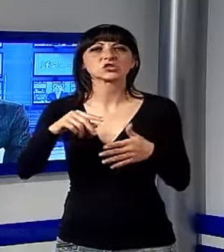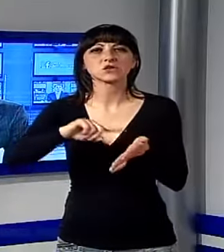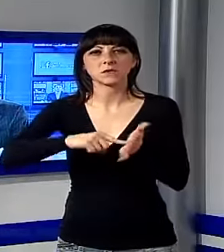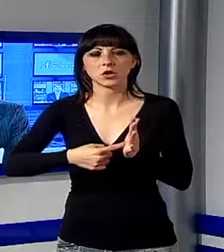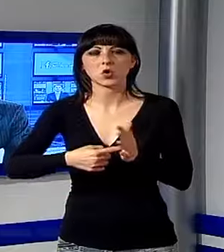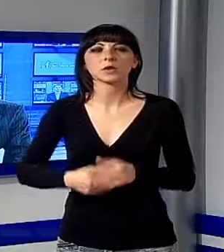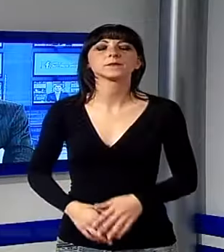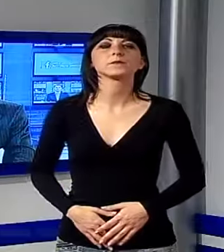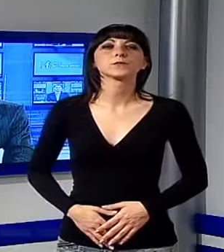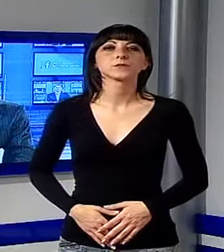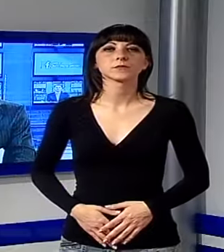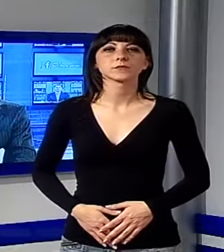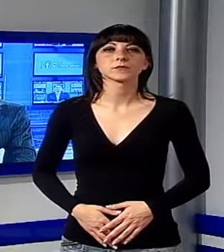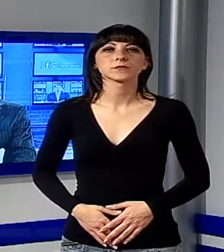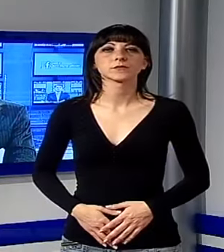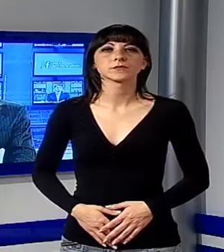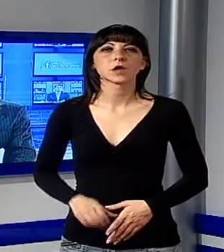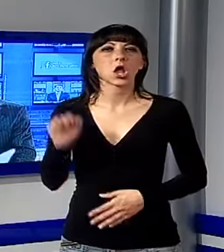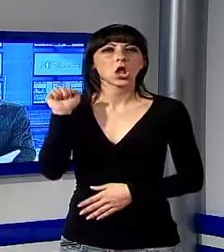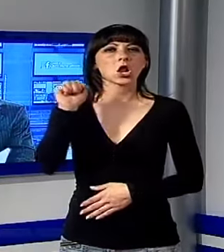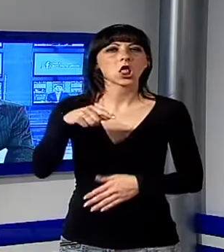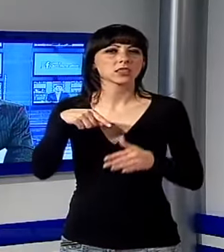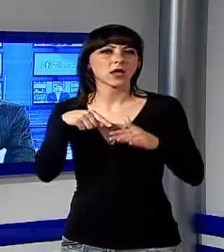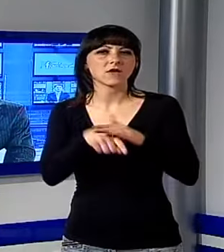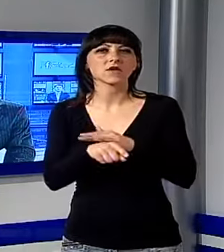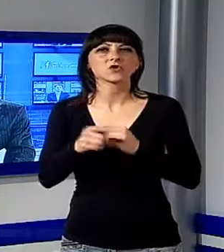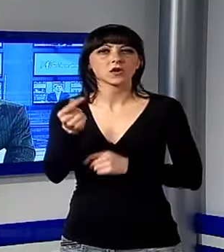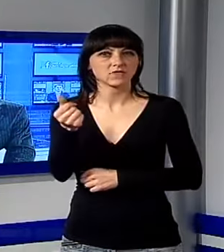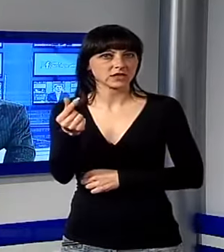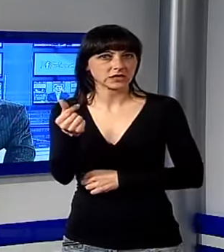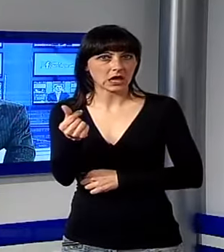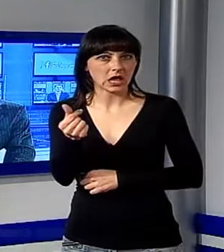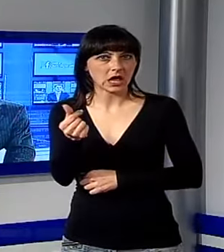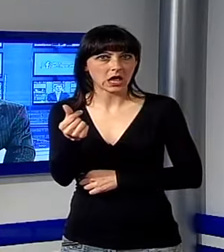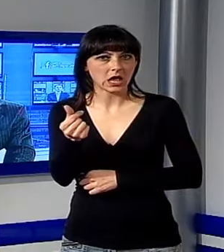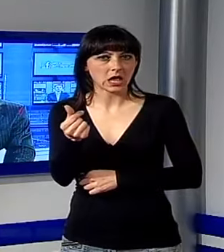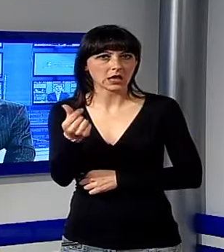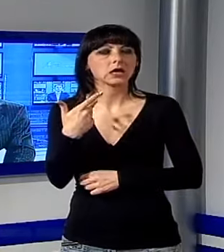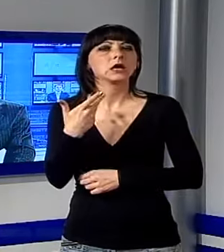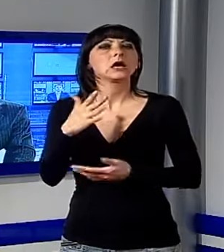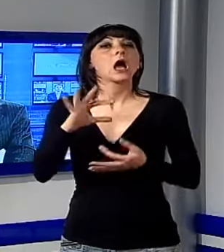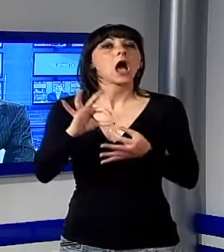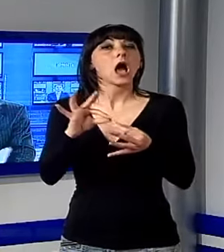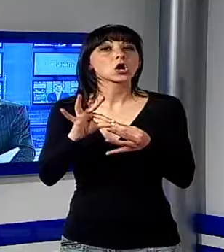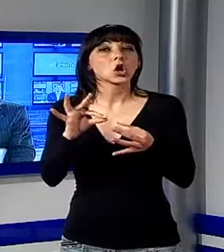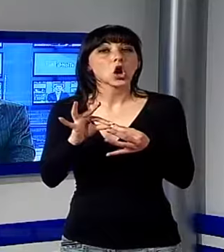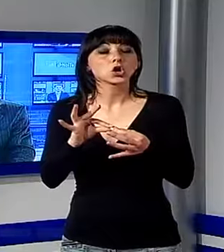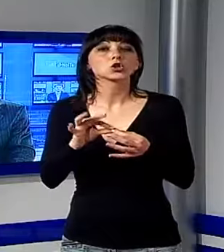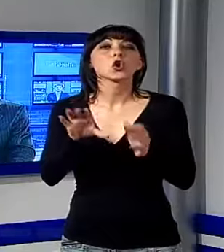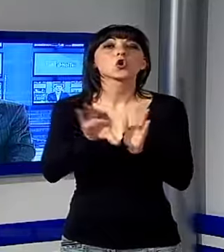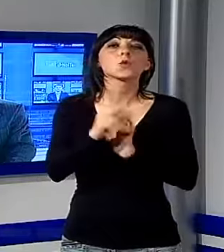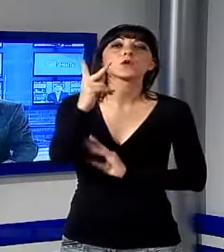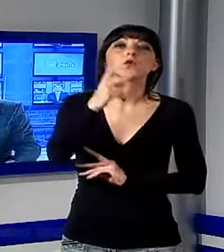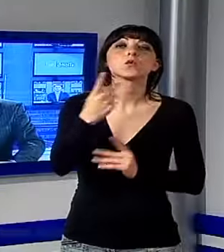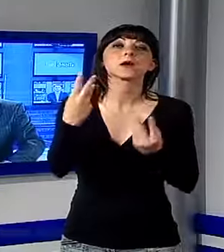di lotta all'evasione, è stato siglato, sta per essere siglato per l'esattezza, un accordo fra Comune di Lucca e Anci. Vediamo